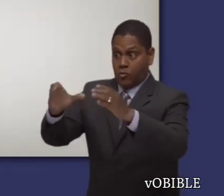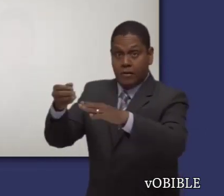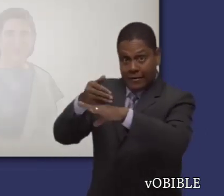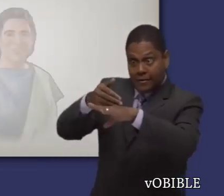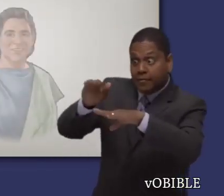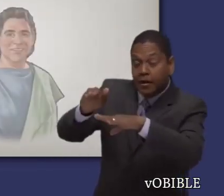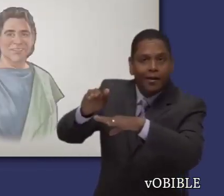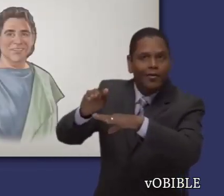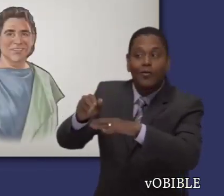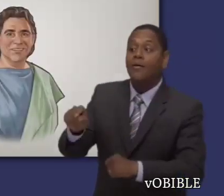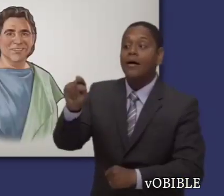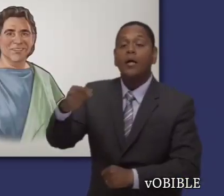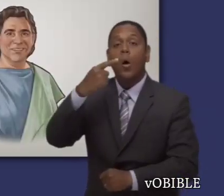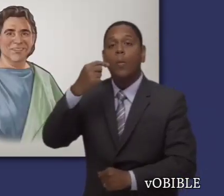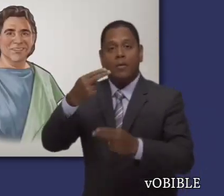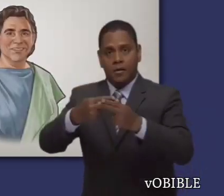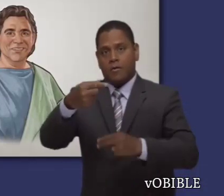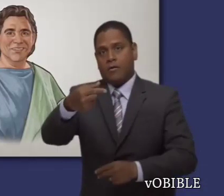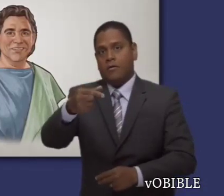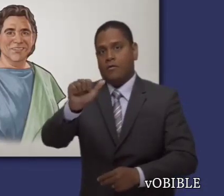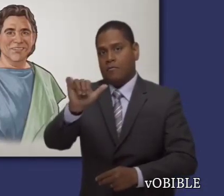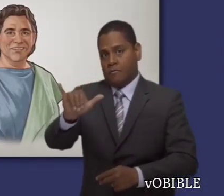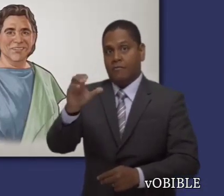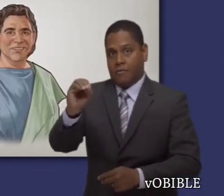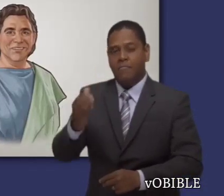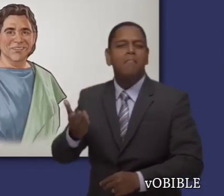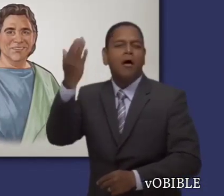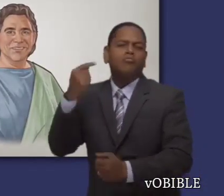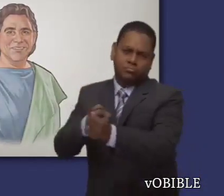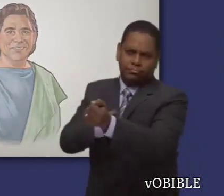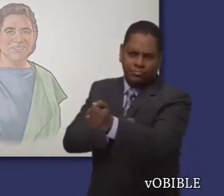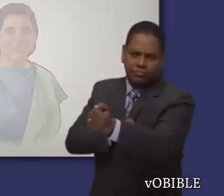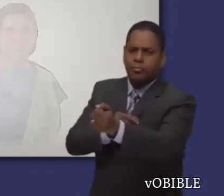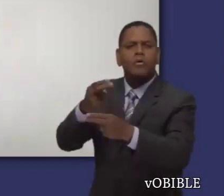cristiano muy querido llamado Gallo, nombre romano muy común en aquella época.